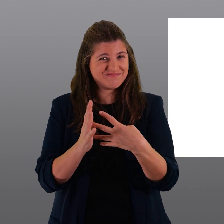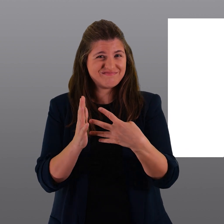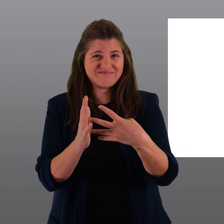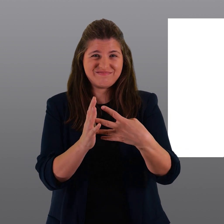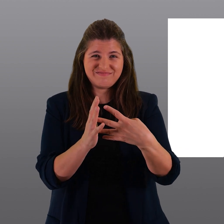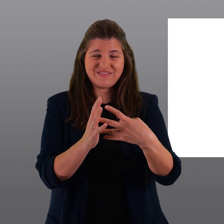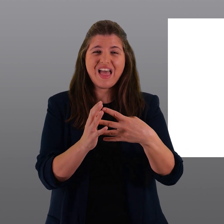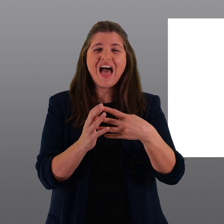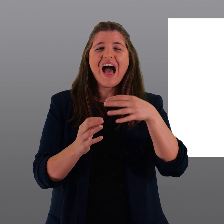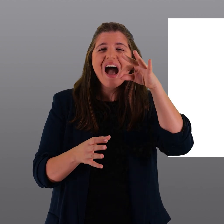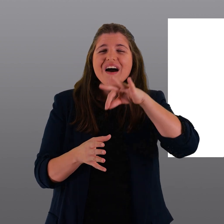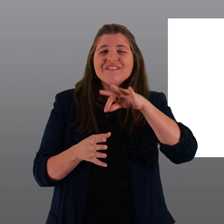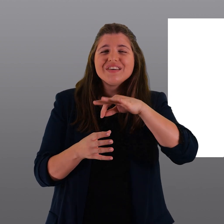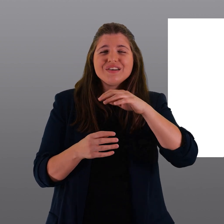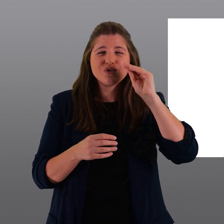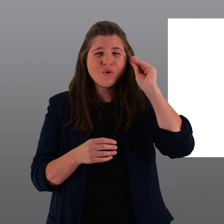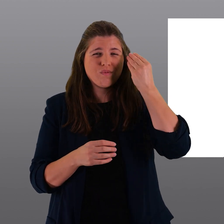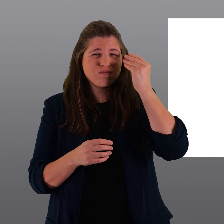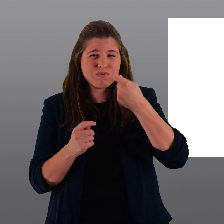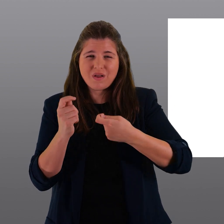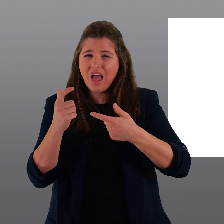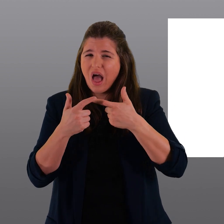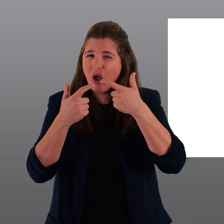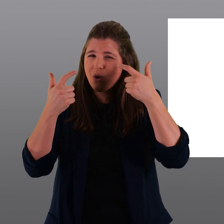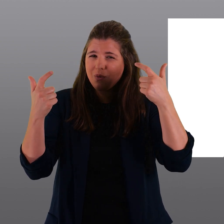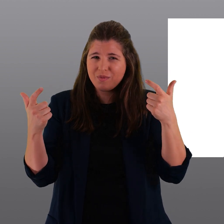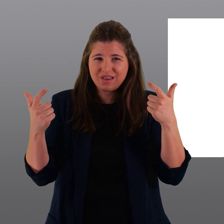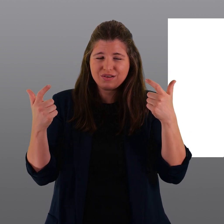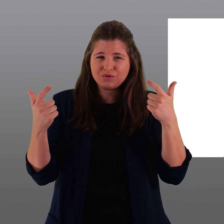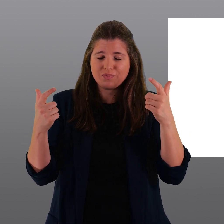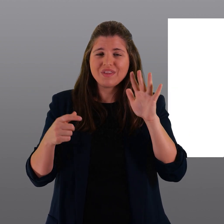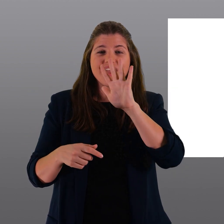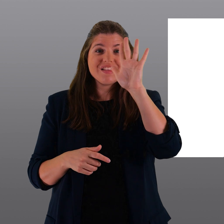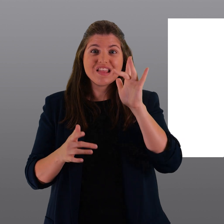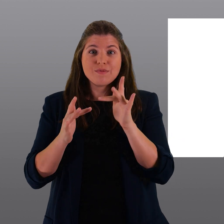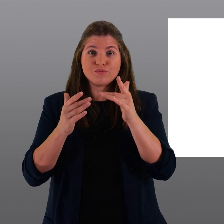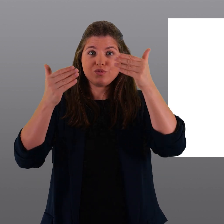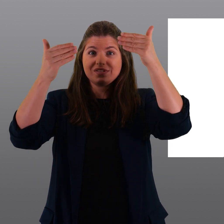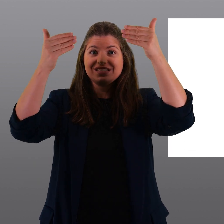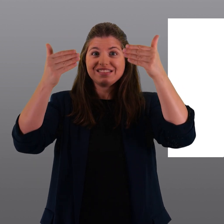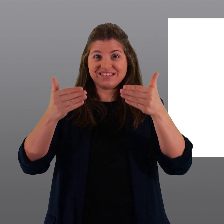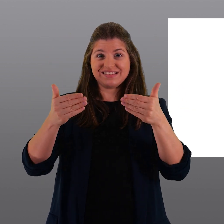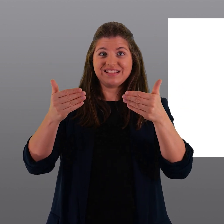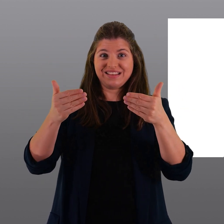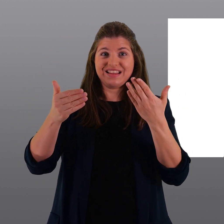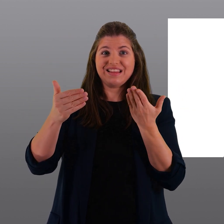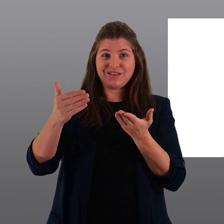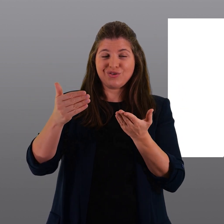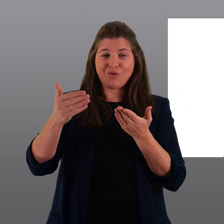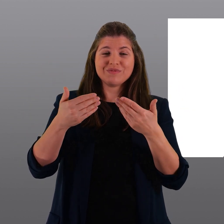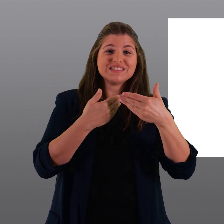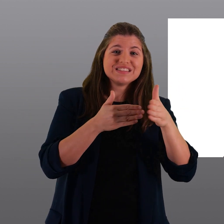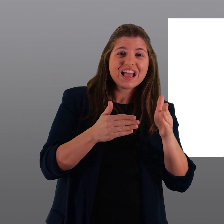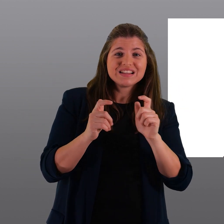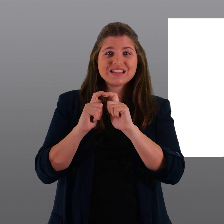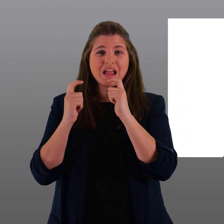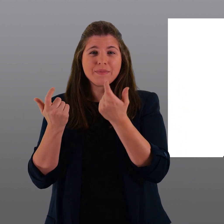situazione sul mercato dell'alloggio favorisce gli abusi. Soprattutto sulle piattaforme online, per stanze e